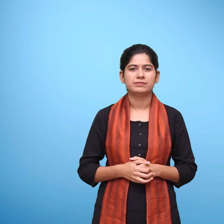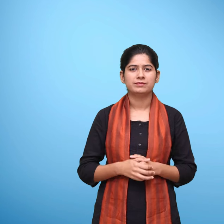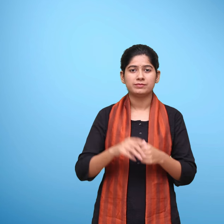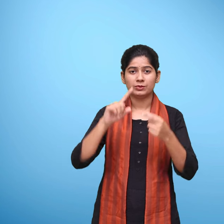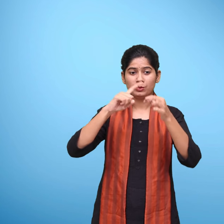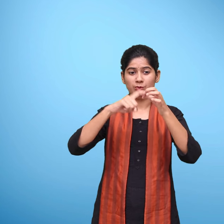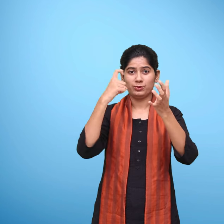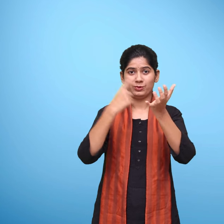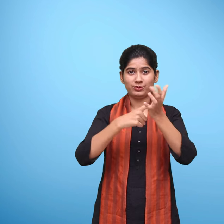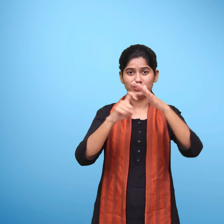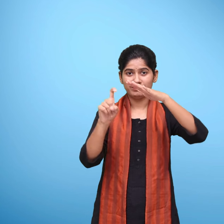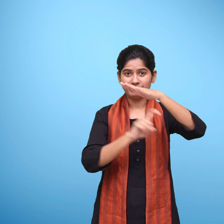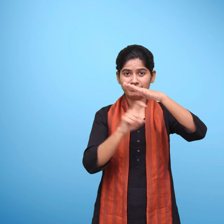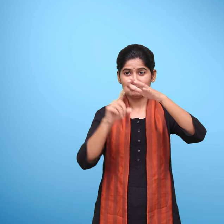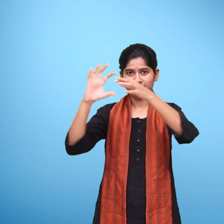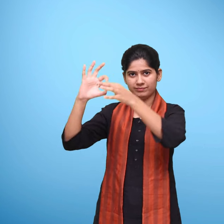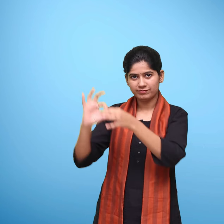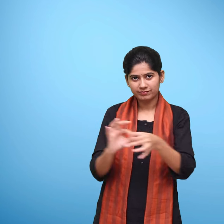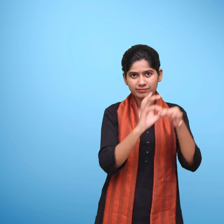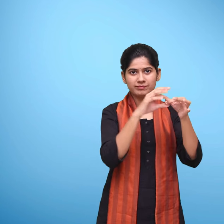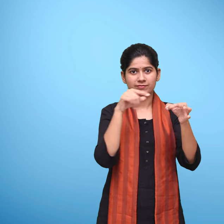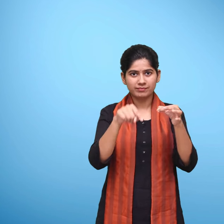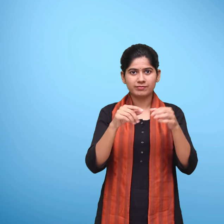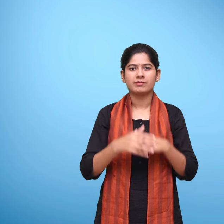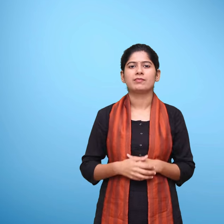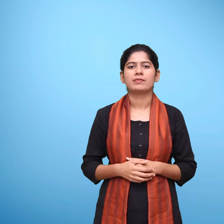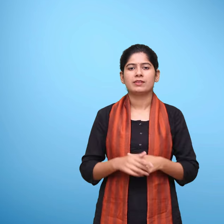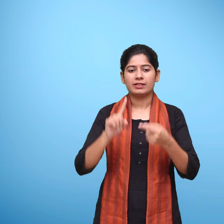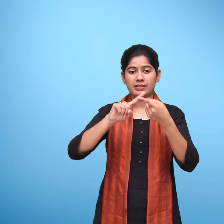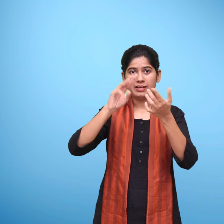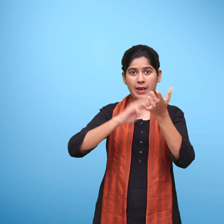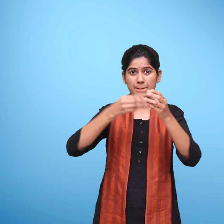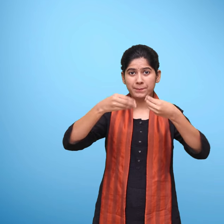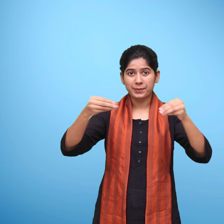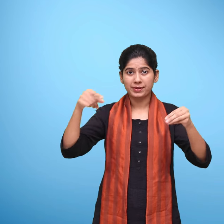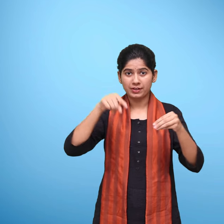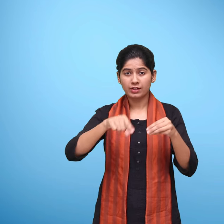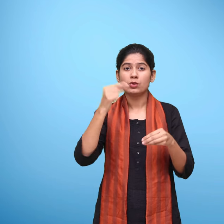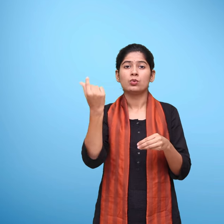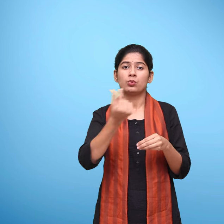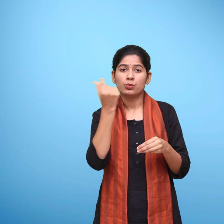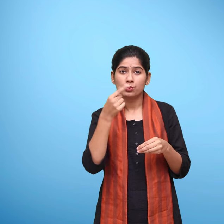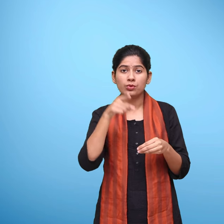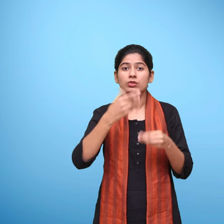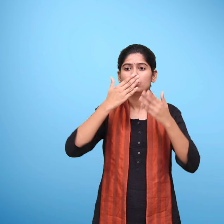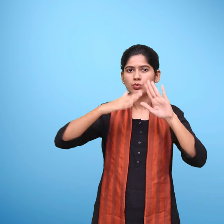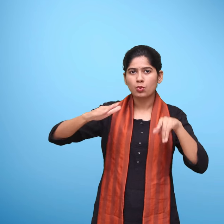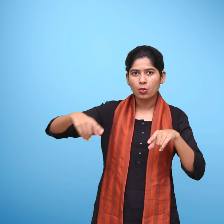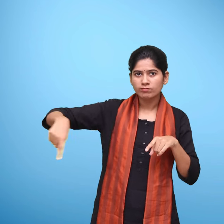QR कोड से समबध ई सामगरी प्राप्त करने के लिए उपयोग करताओं के लिए चरण वद्ध मार्ग